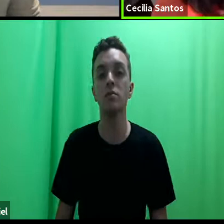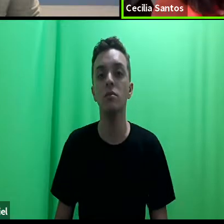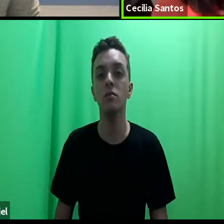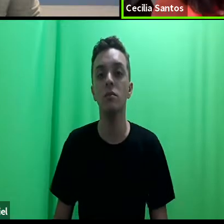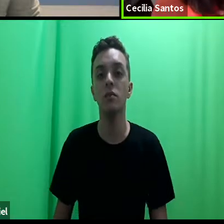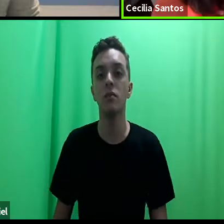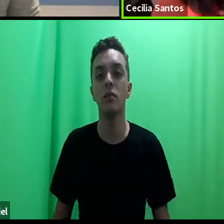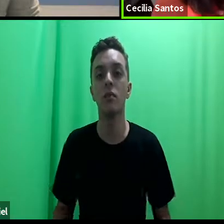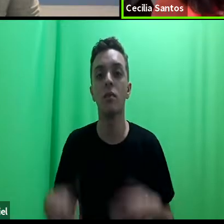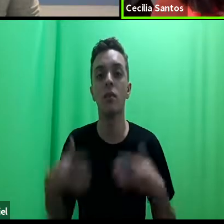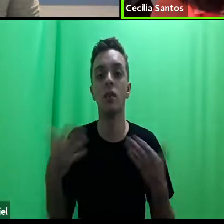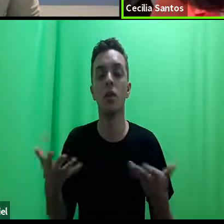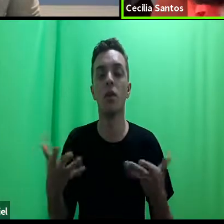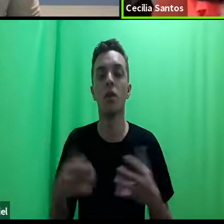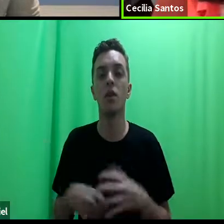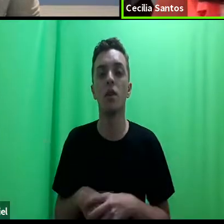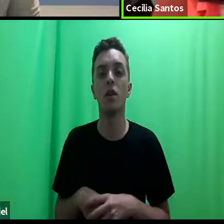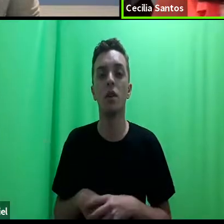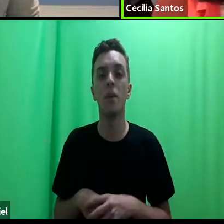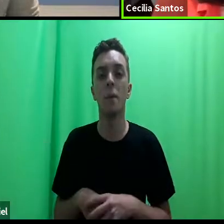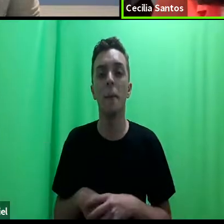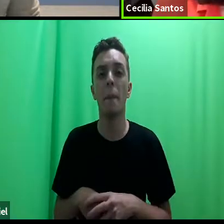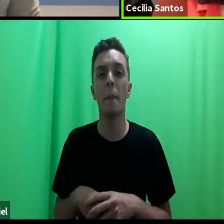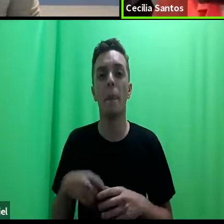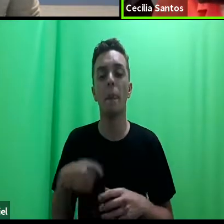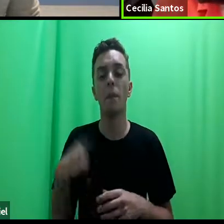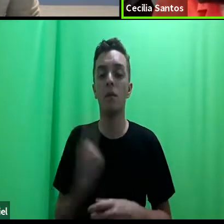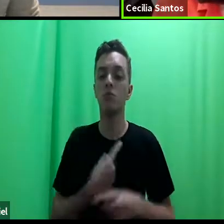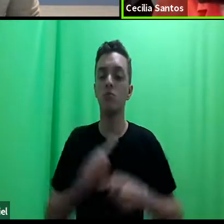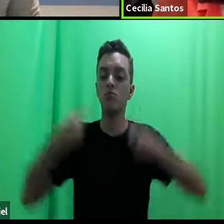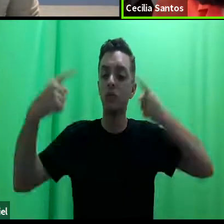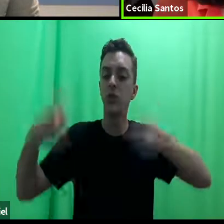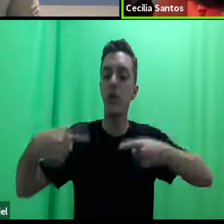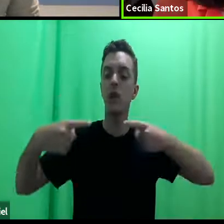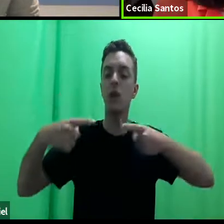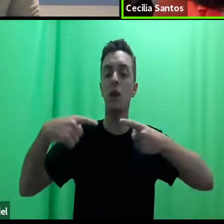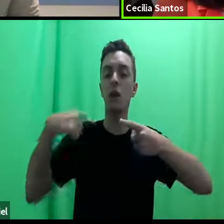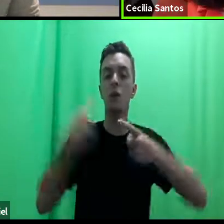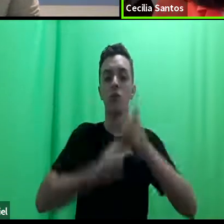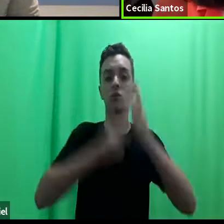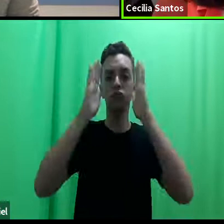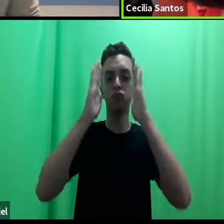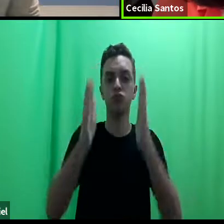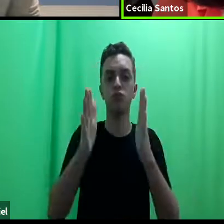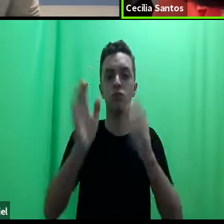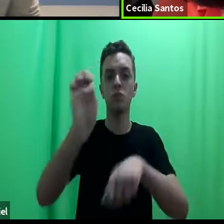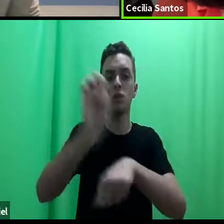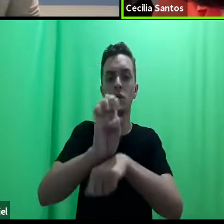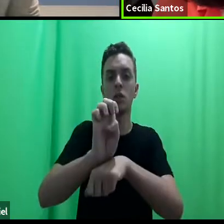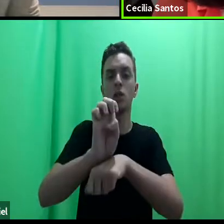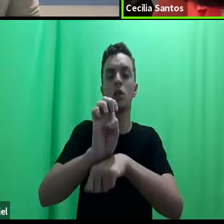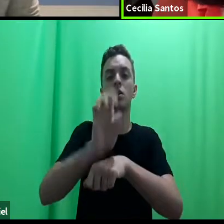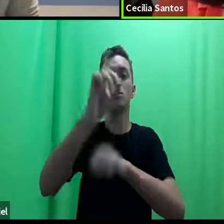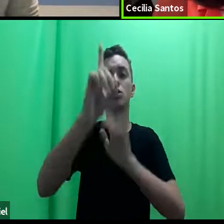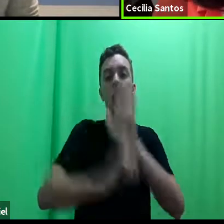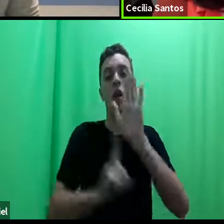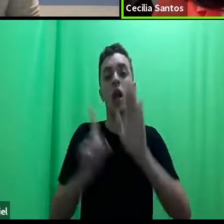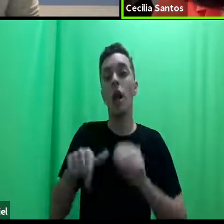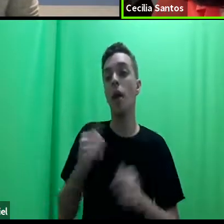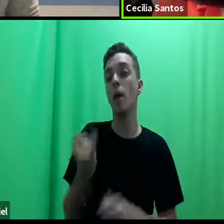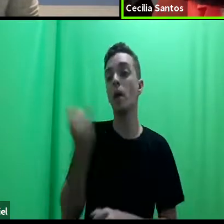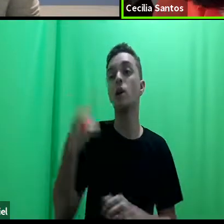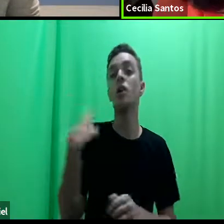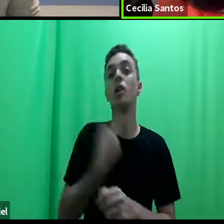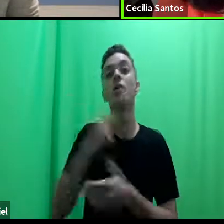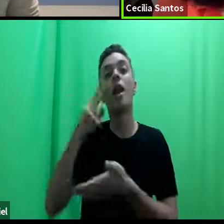para desafiar essa centralidade do direito estatal é importante a leitura,